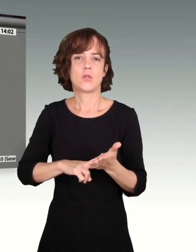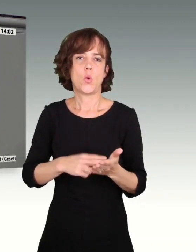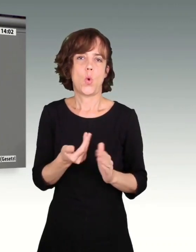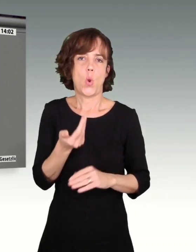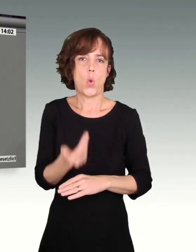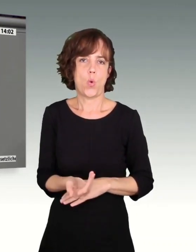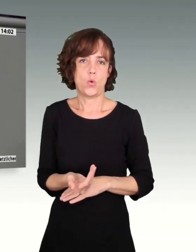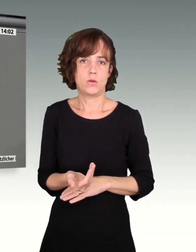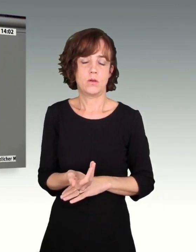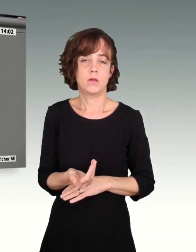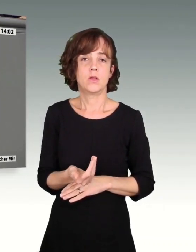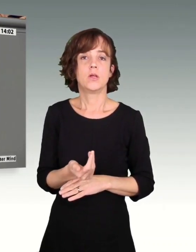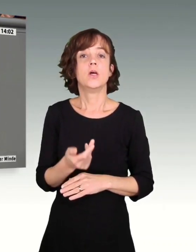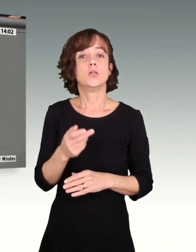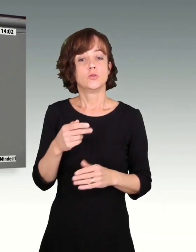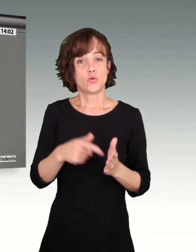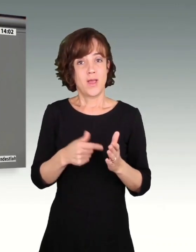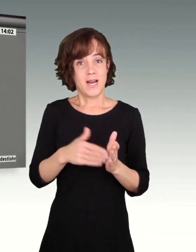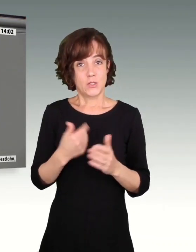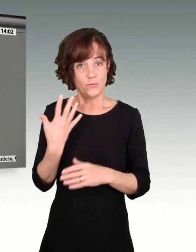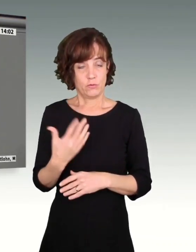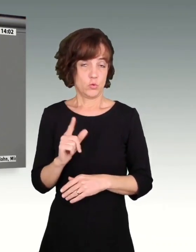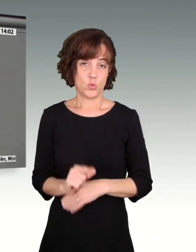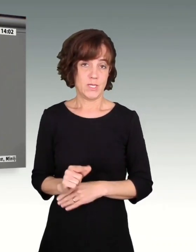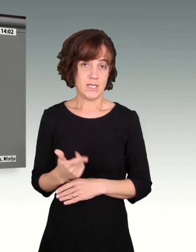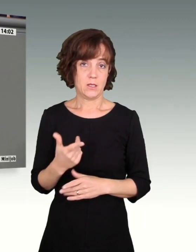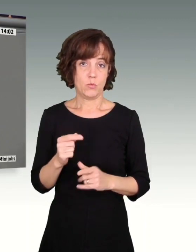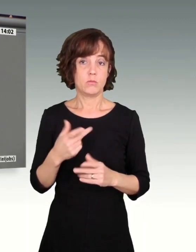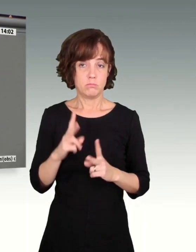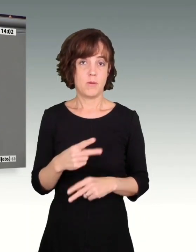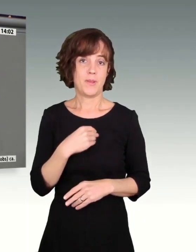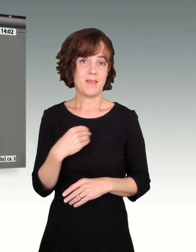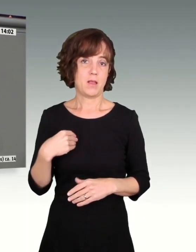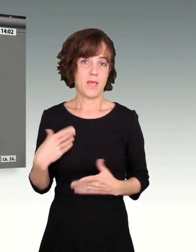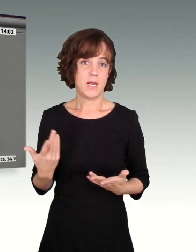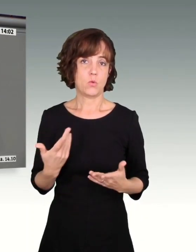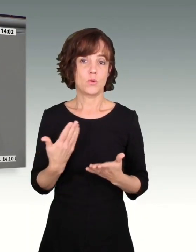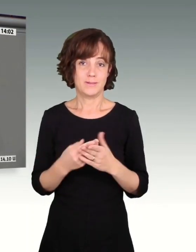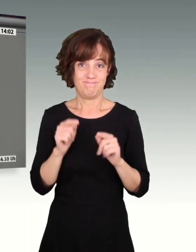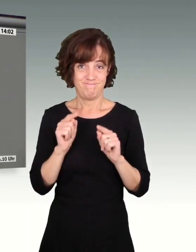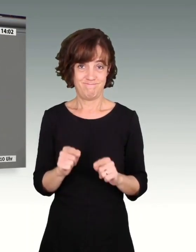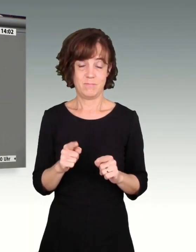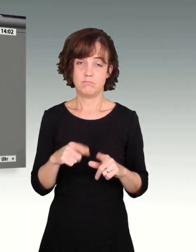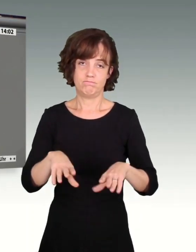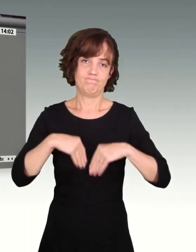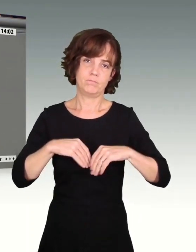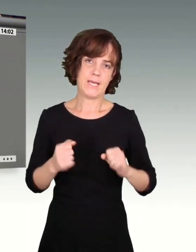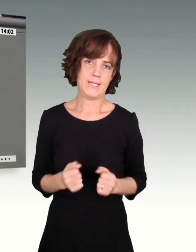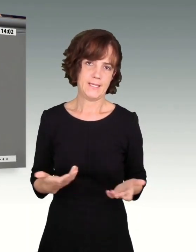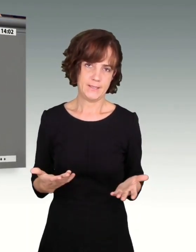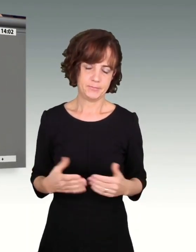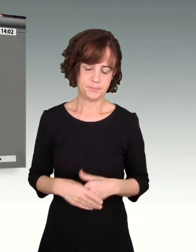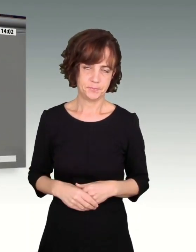eben in der Steuerklasse 5 viel zu niedrig. Das ist eine Benachteiligung, und die ist nicht akzeptabel.